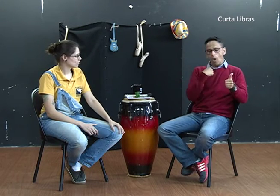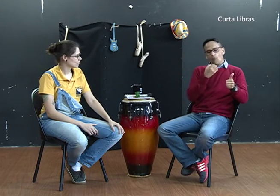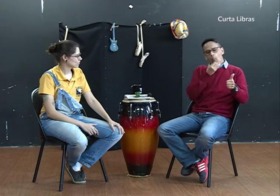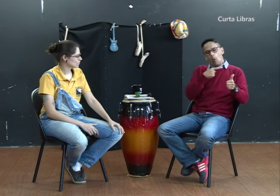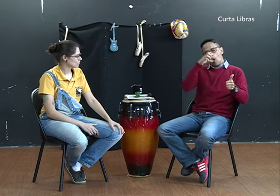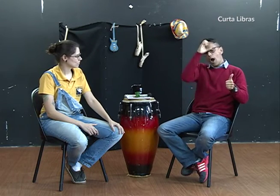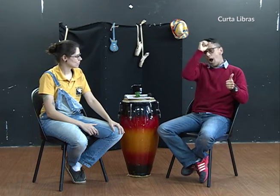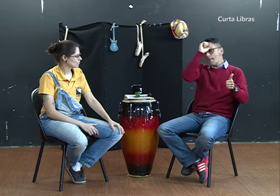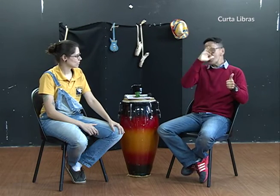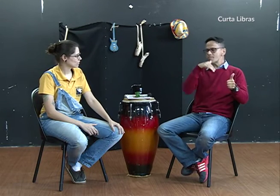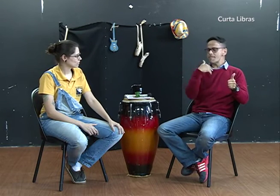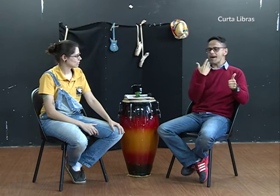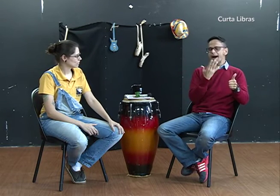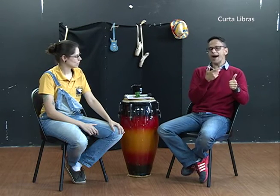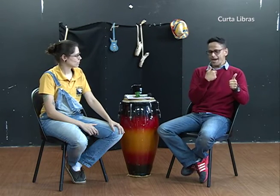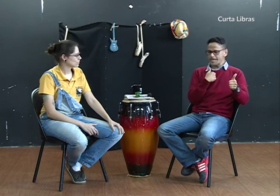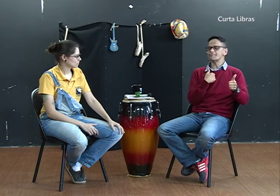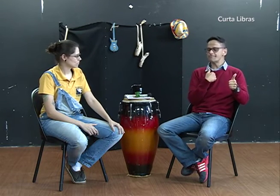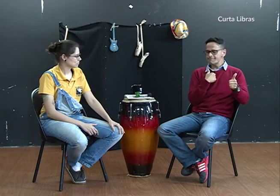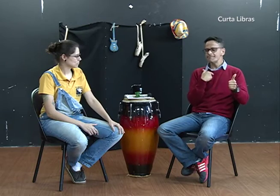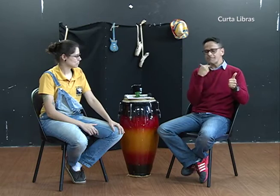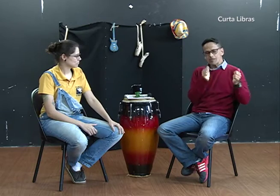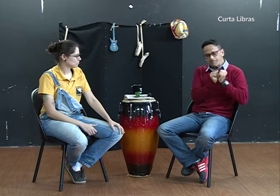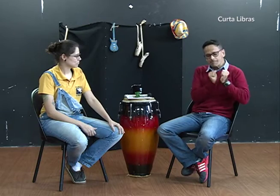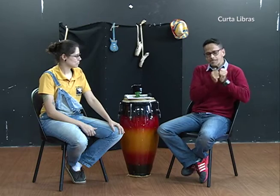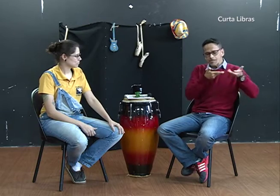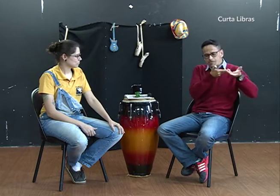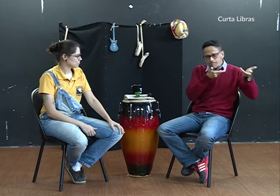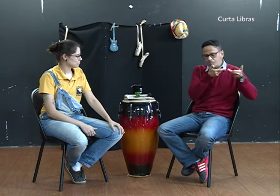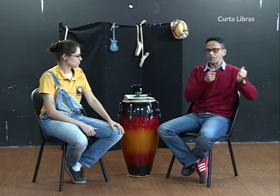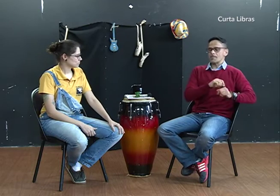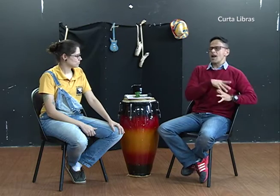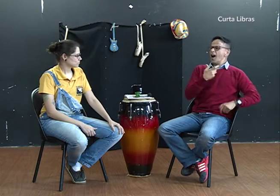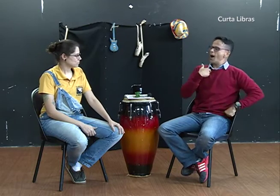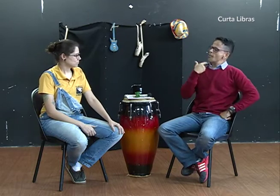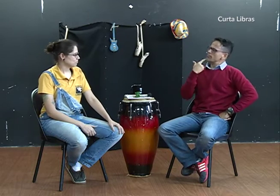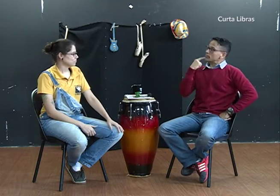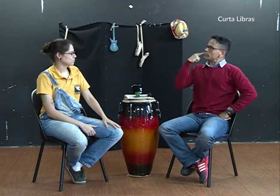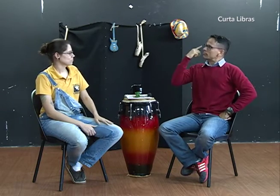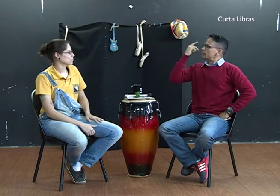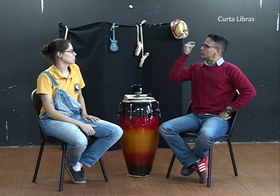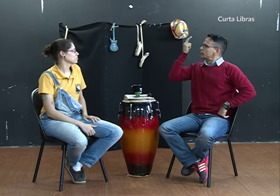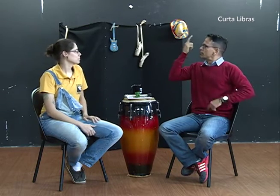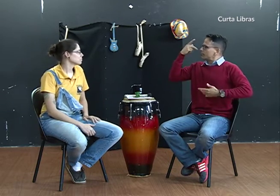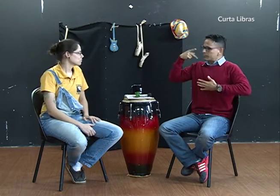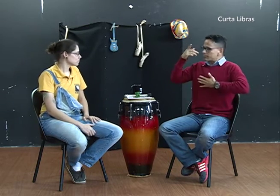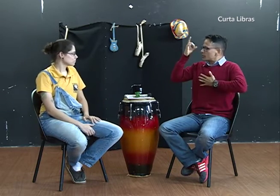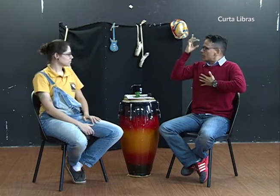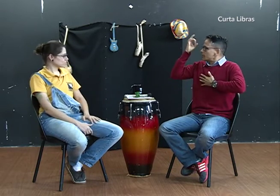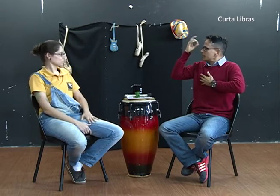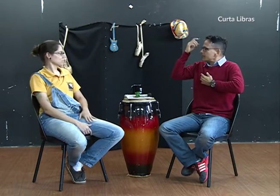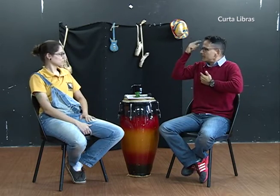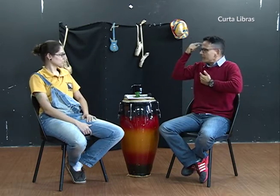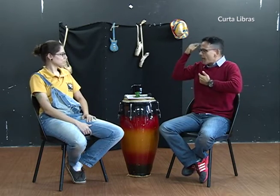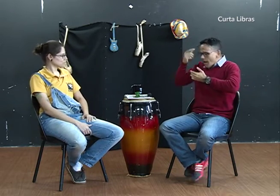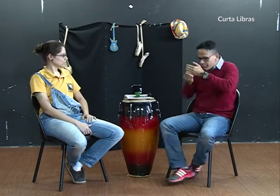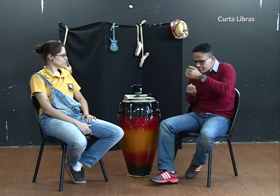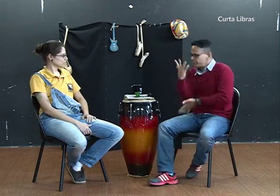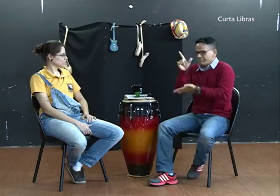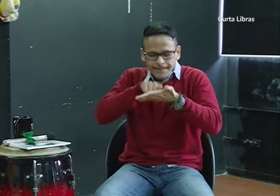Com essa parceria, tive outras ideias, pesquisei muito para criar livros para ser utilizados como literatura surda.